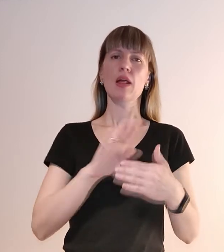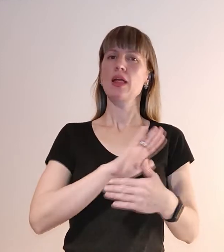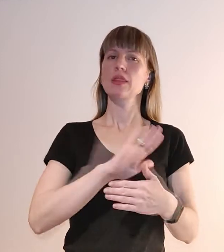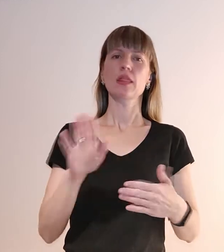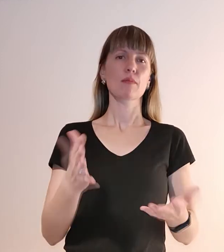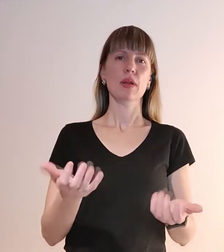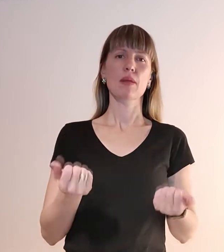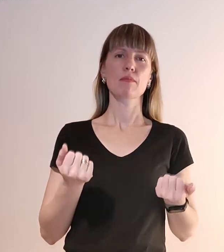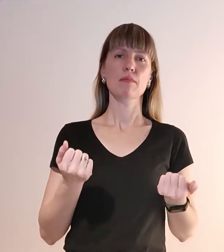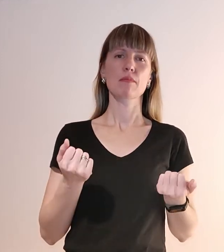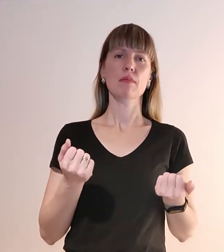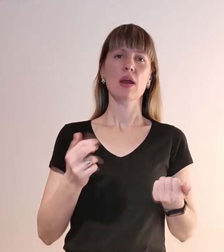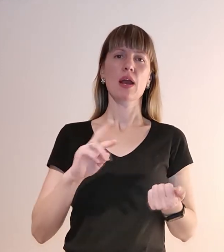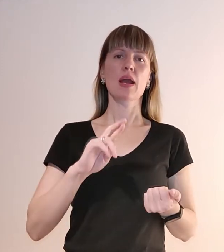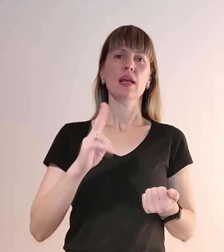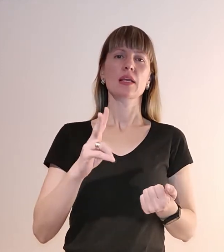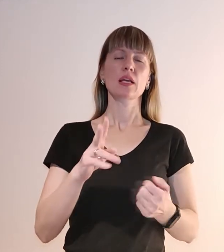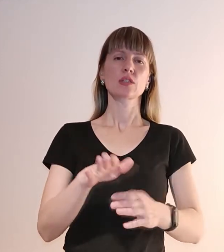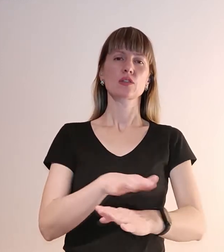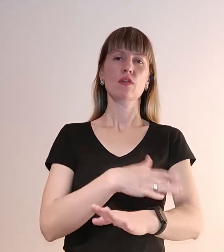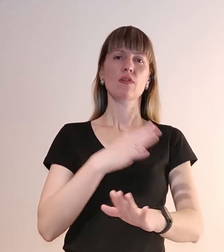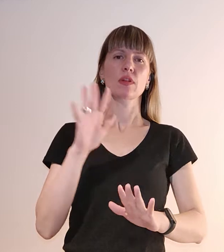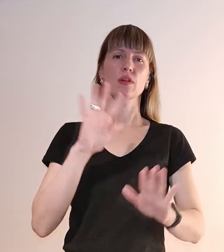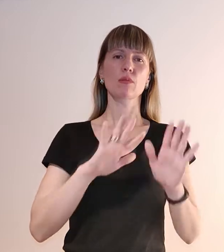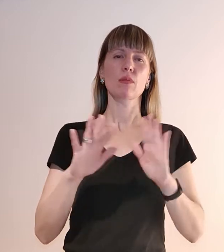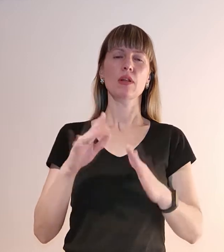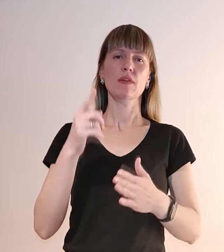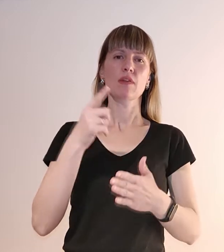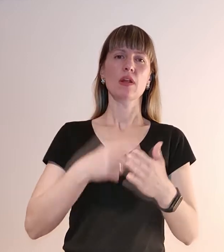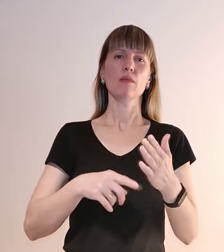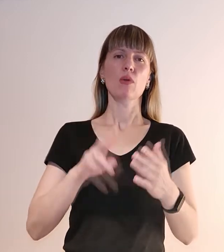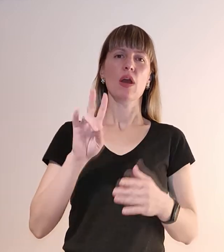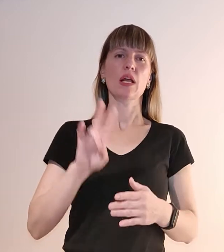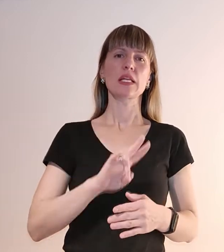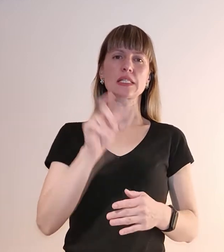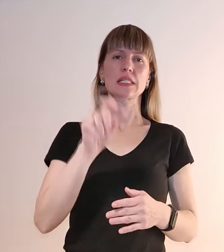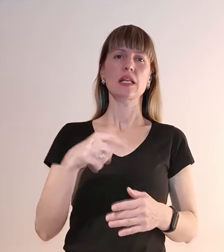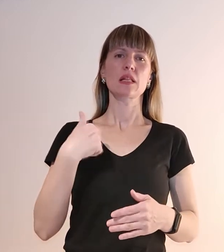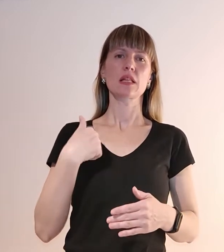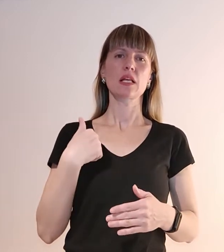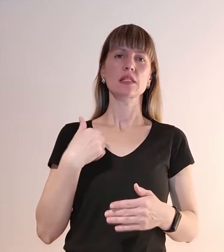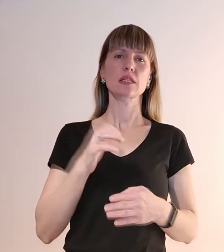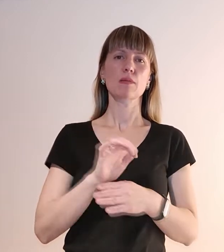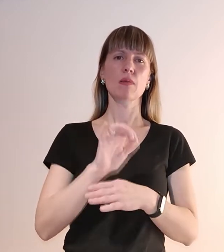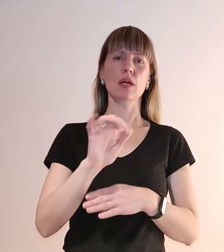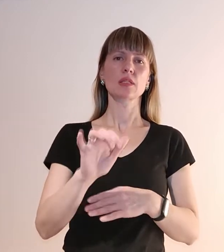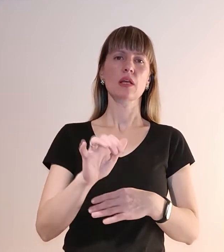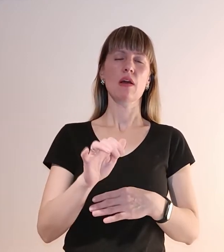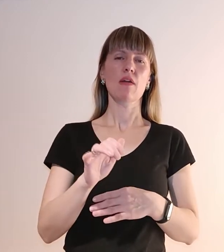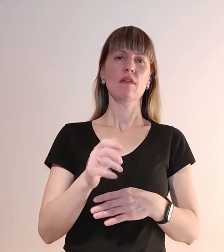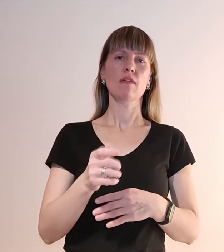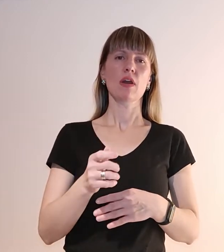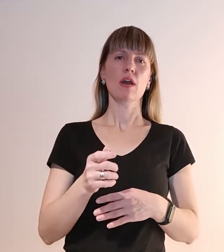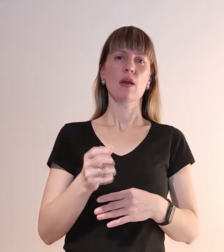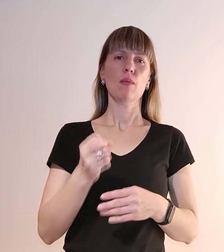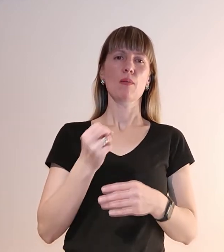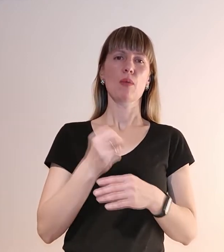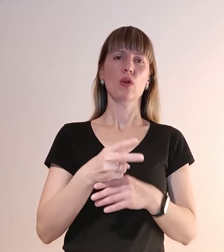І як запродав гетьману, верно християн, нас послав поганяти. По своїй по